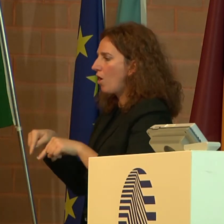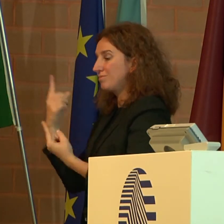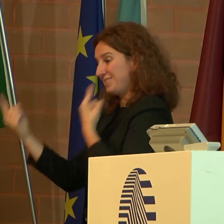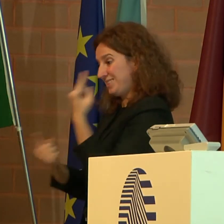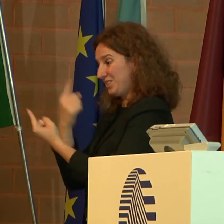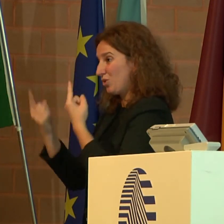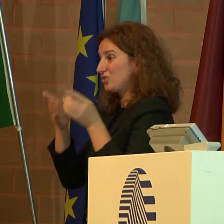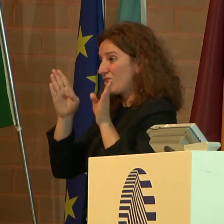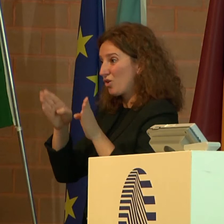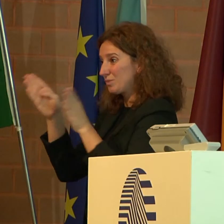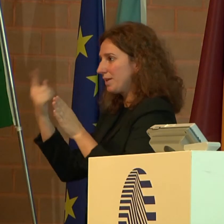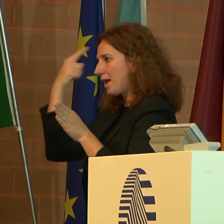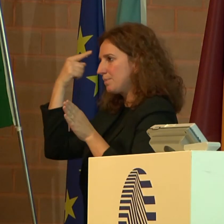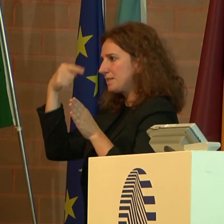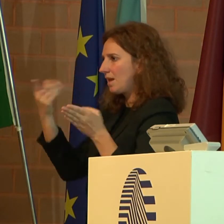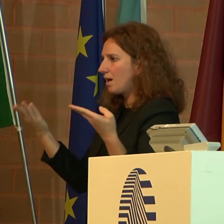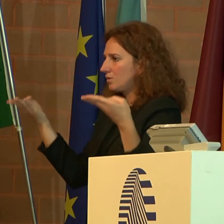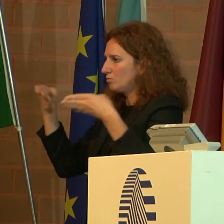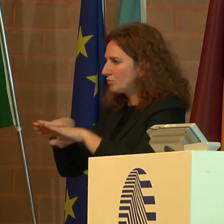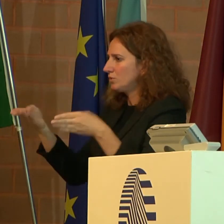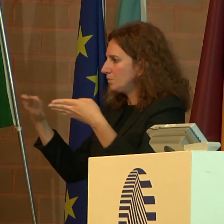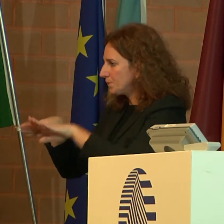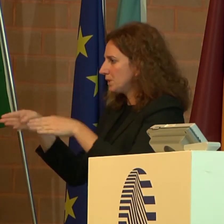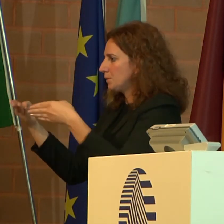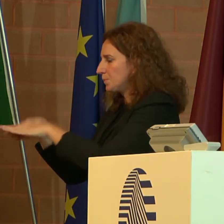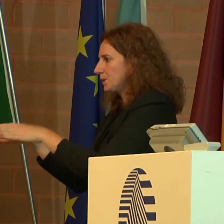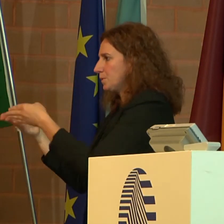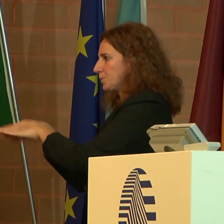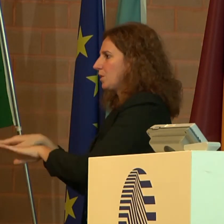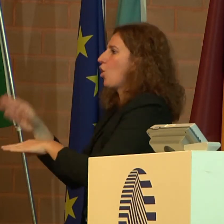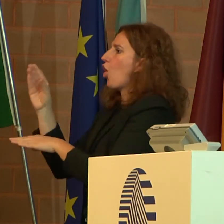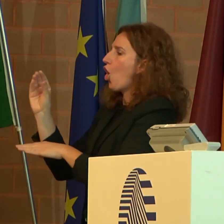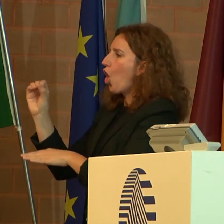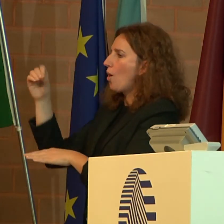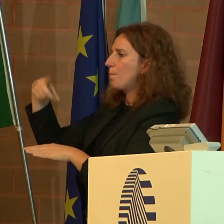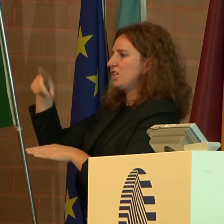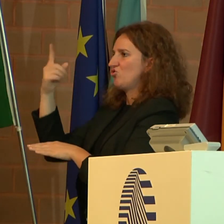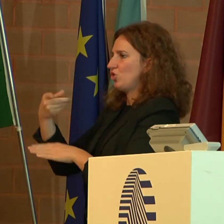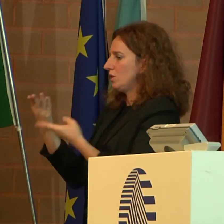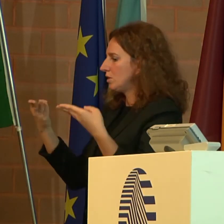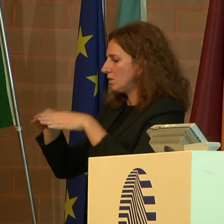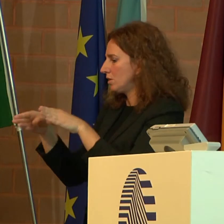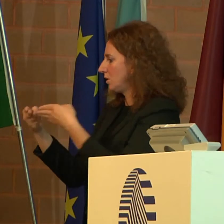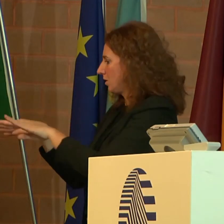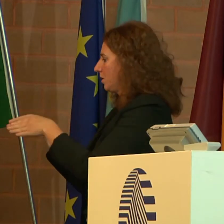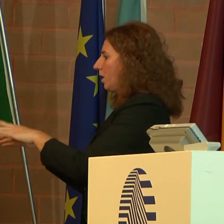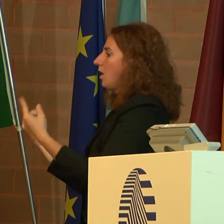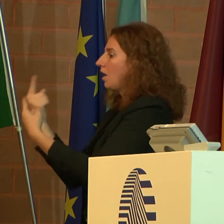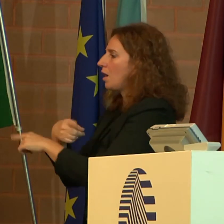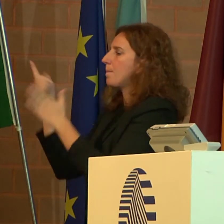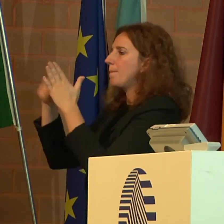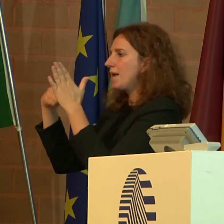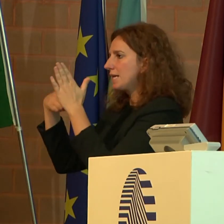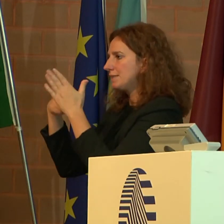degli ospedali psichiatrici giudiziari, gli OPG, che forse in questi mesi, grazie all'impegno condiviso tra governo e